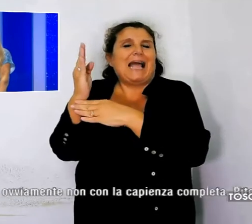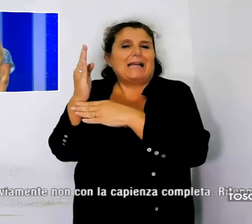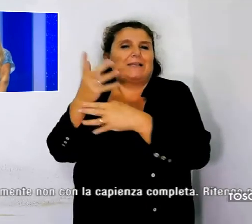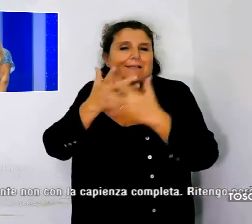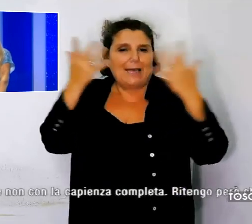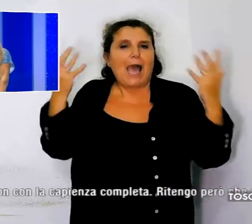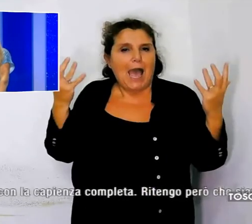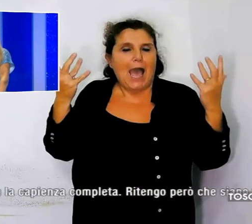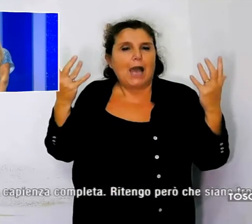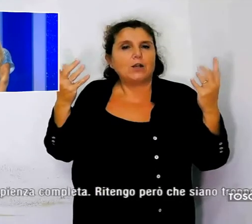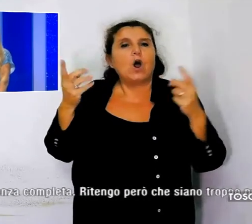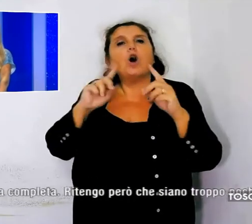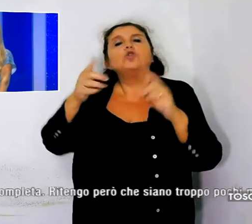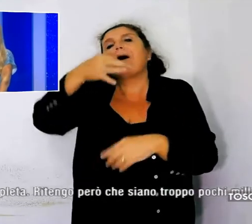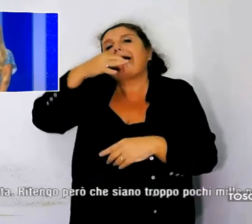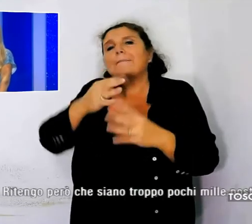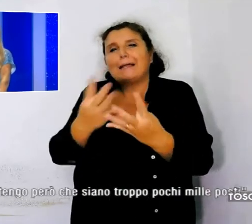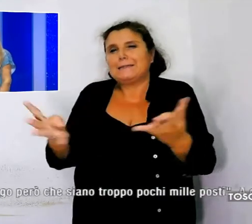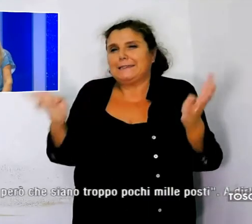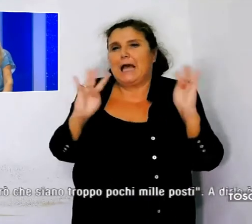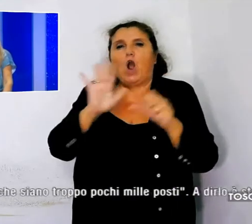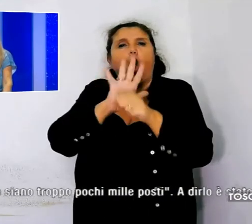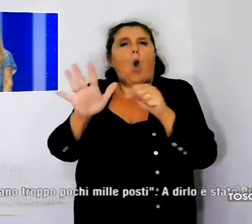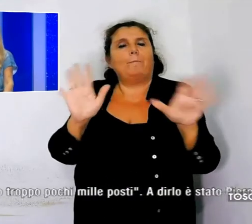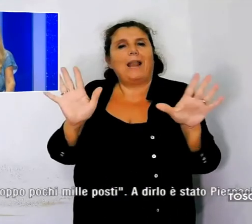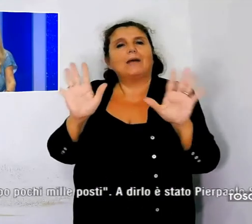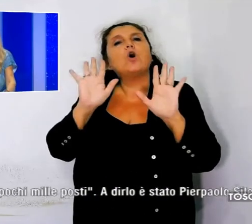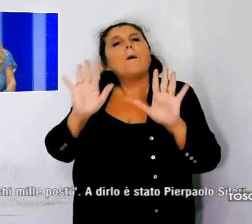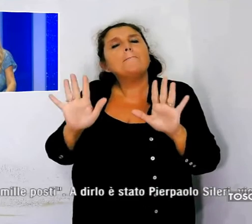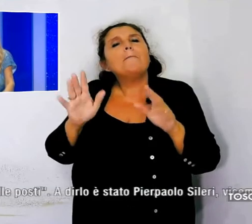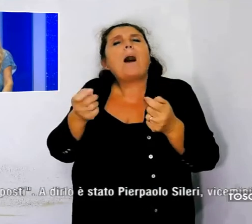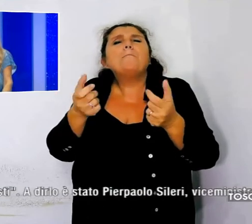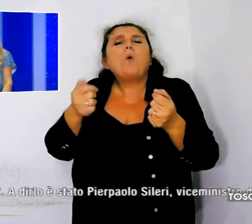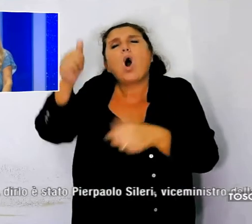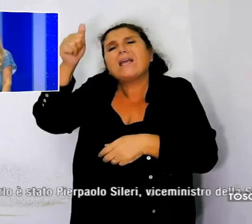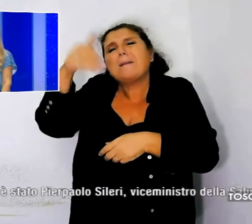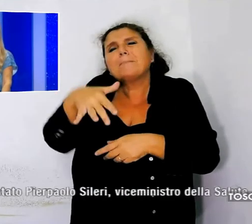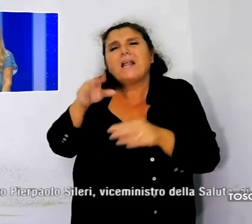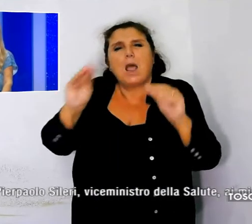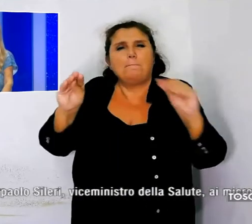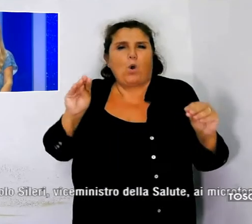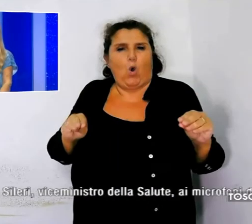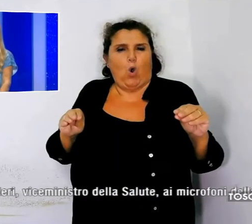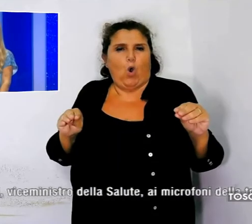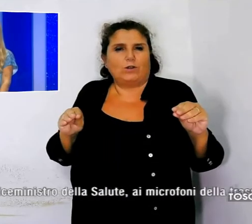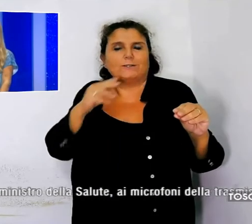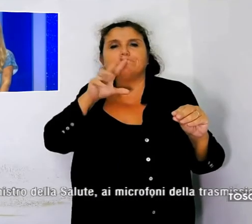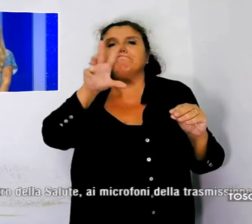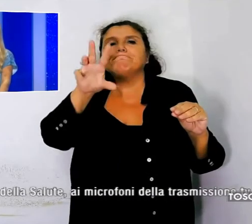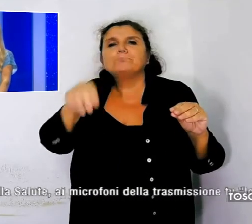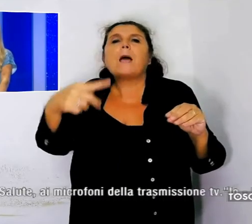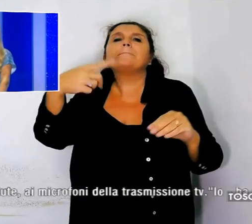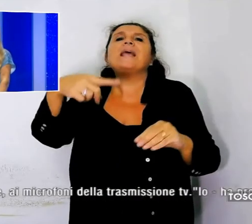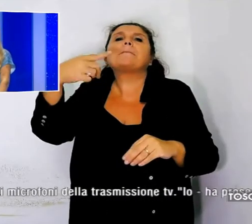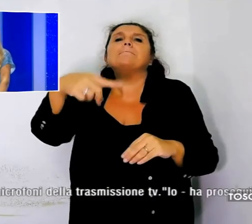non con la capienza completa. Ritengo però che siano troppo pochi i mille posti. A dirlo è stato Pierpaolo Sileri,